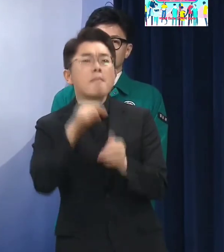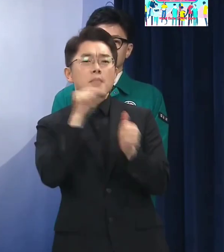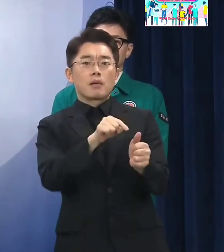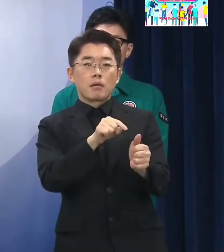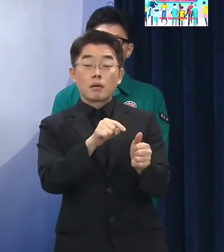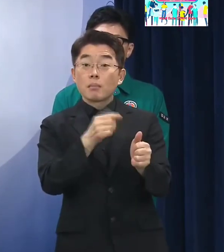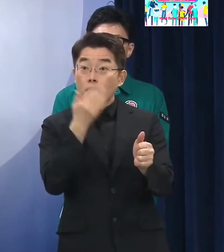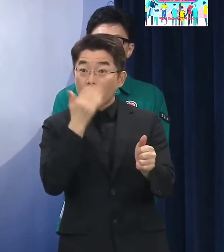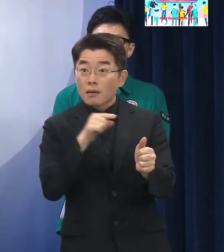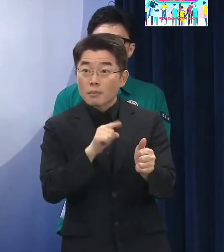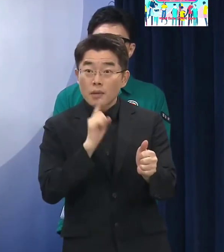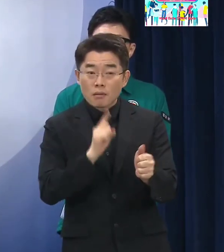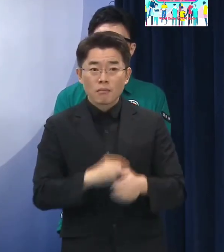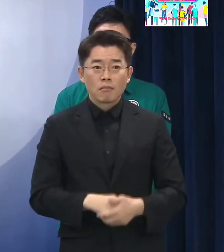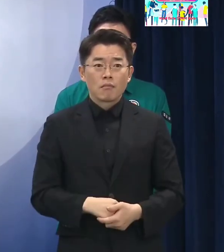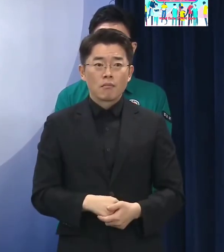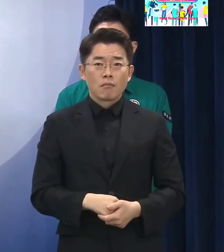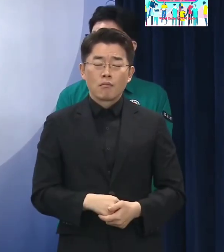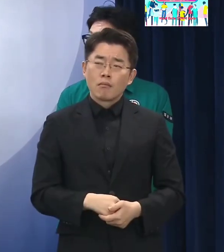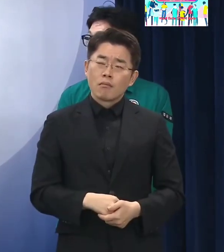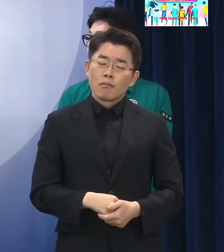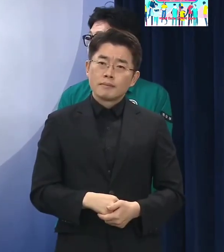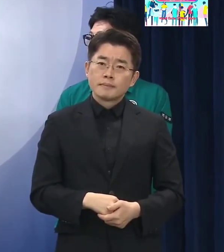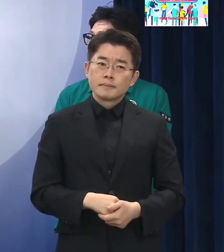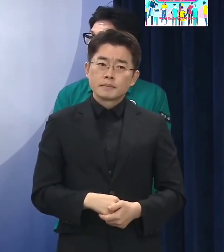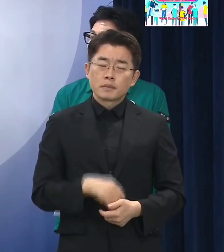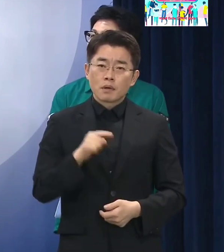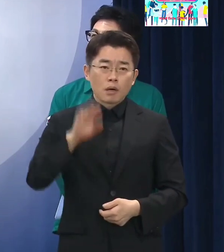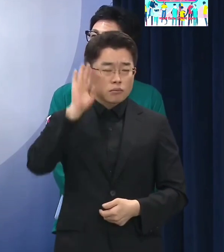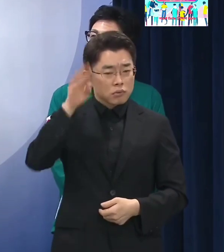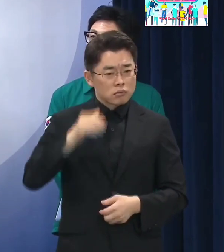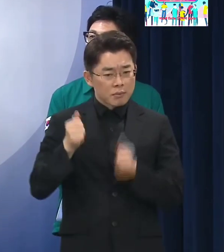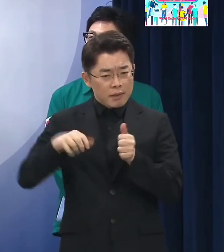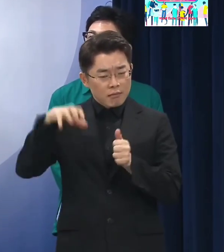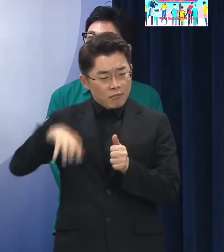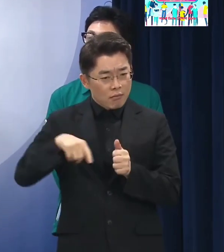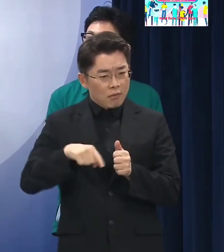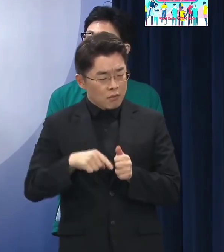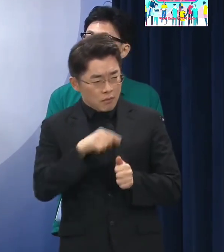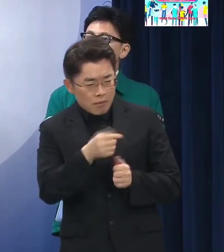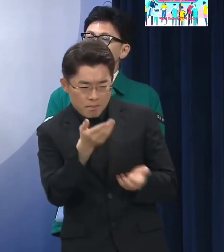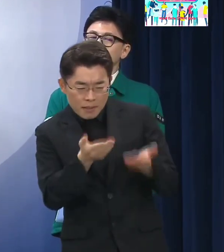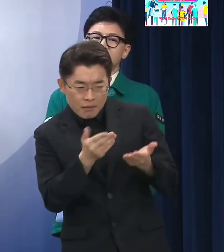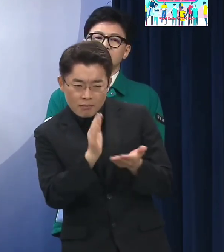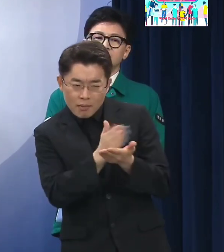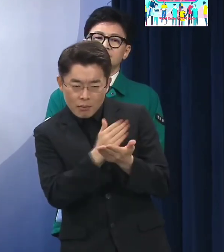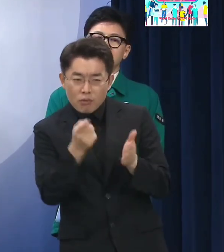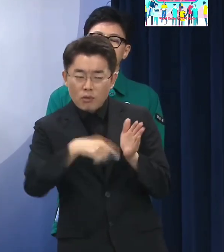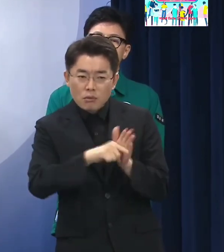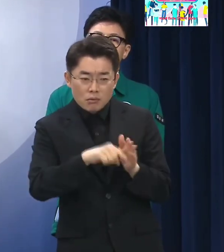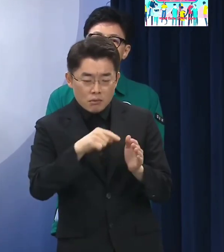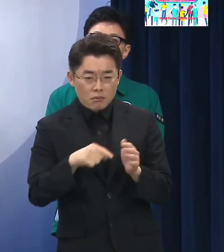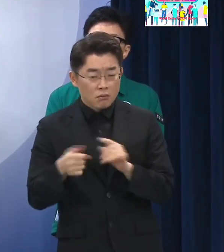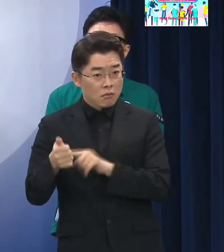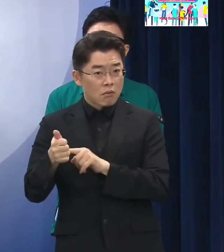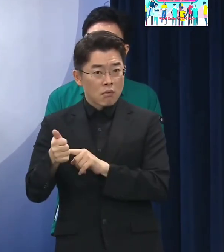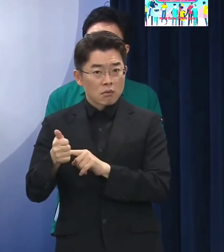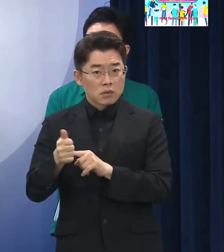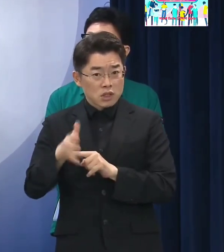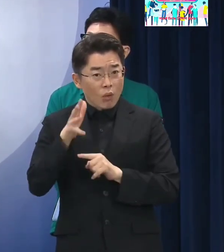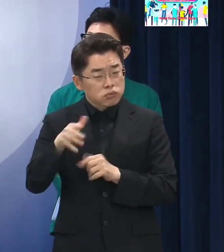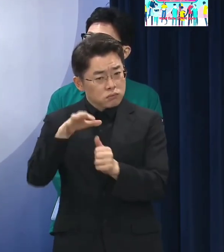결국은 인프라의 문제가 될 텐데요 지금 인프라가 얼마나 갖춰져 있는지 가능성 어떻게 준비가 되겠는지